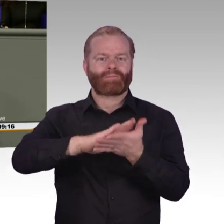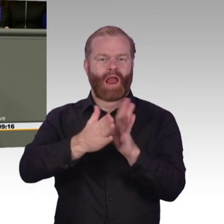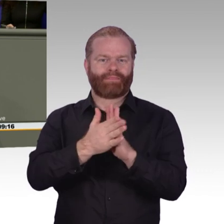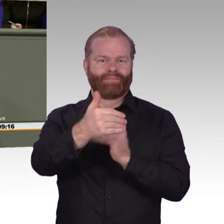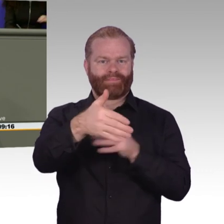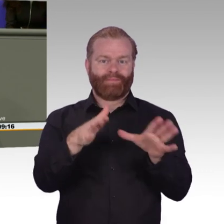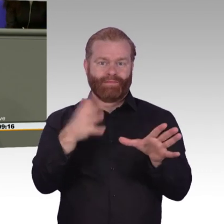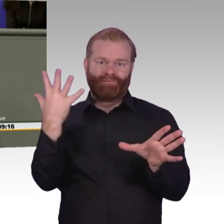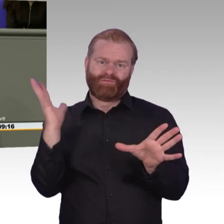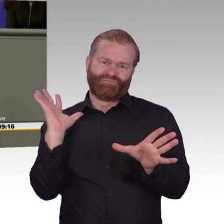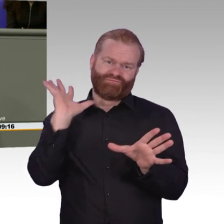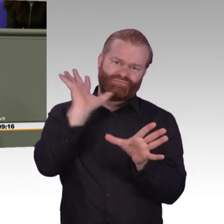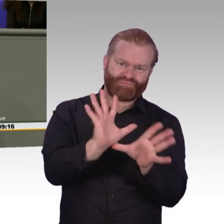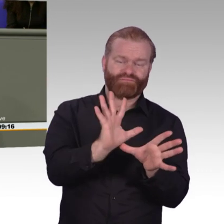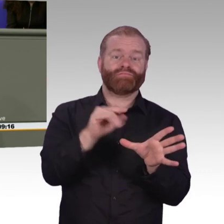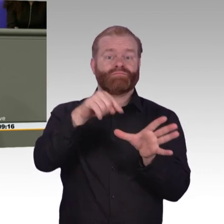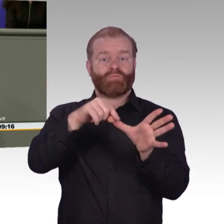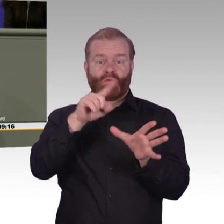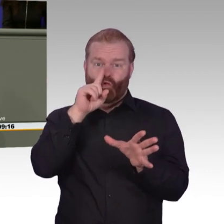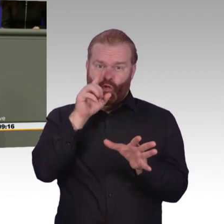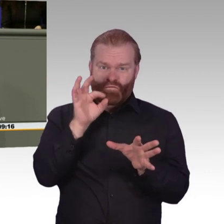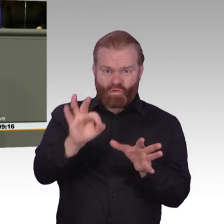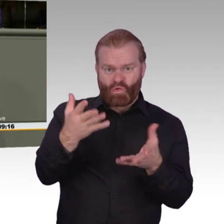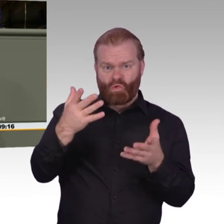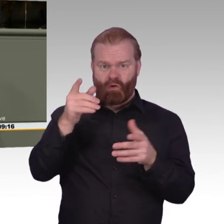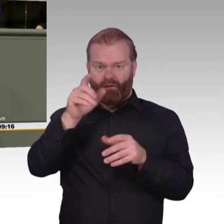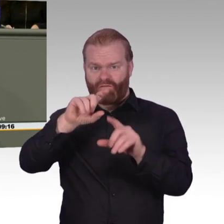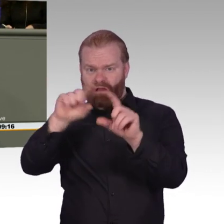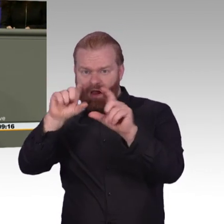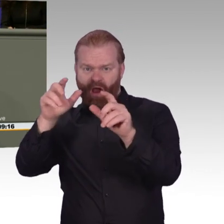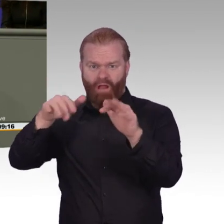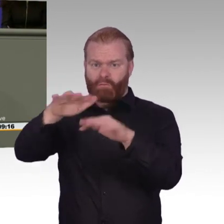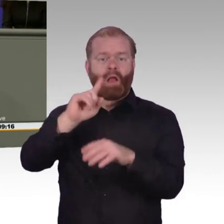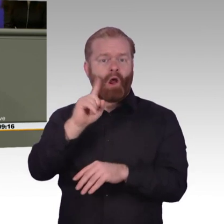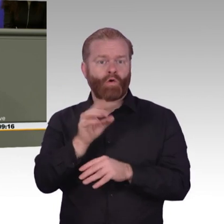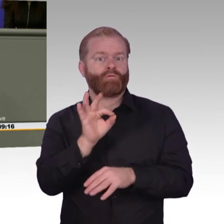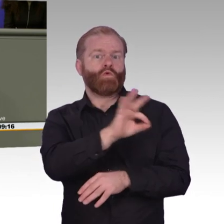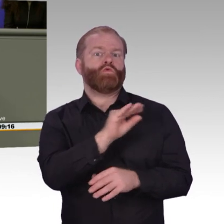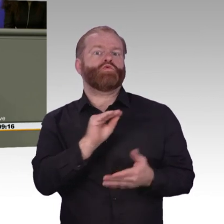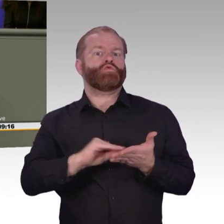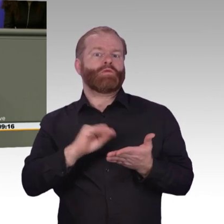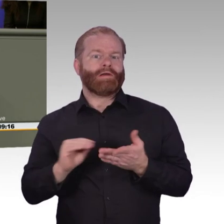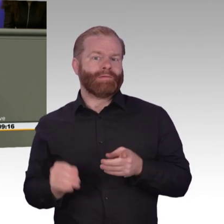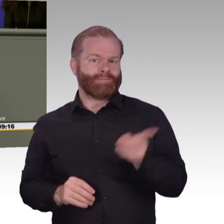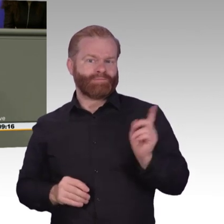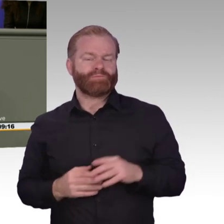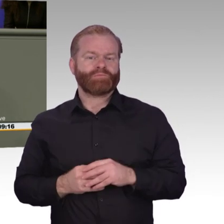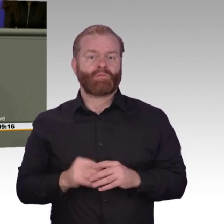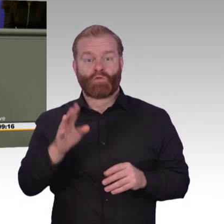Schule im digitalen Zeitalter befinden. Bildung und Qualifizierung sind neben digitaler Infrastruktur die Schlüsselelemente, damit